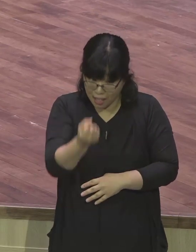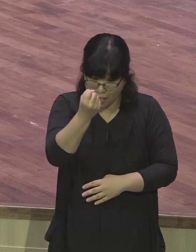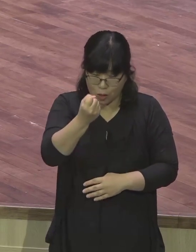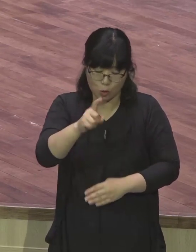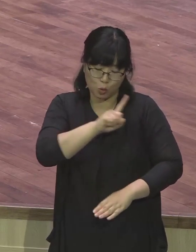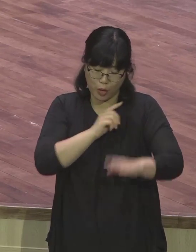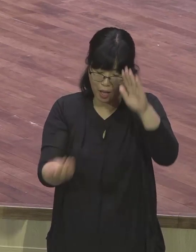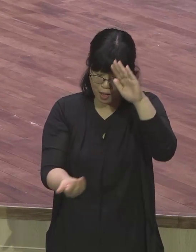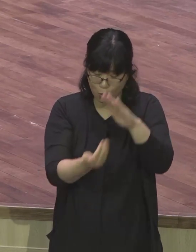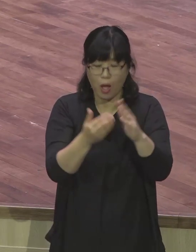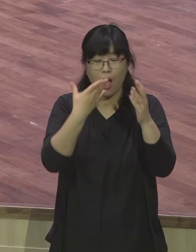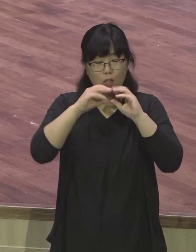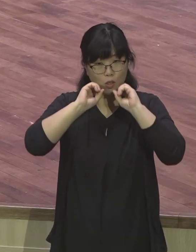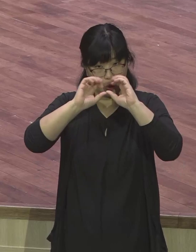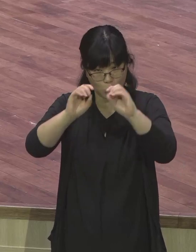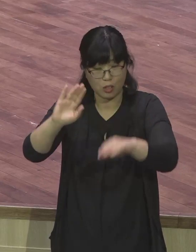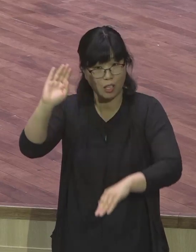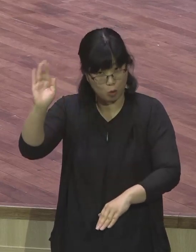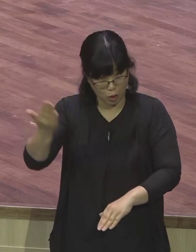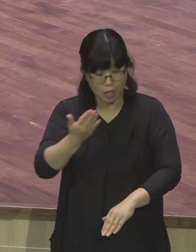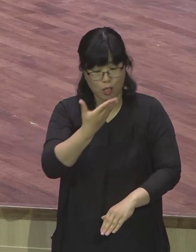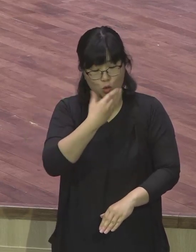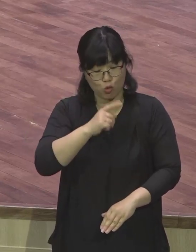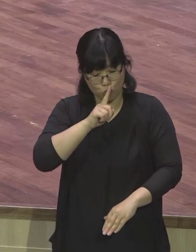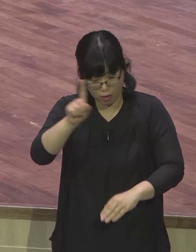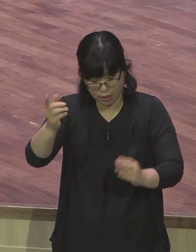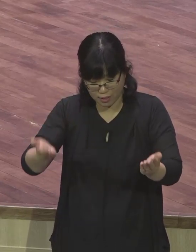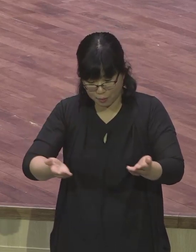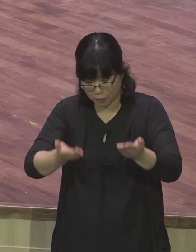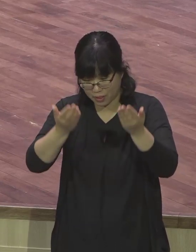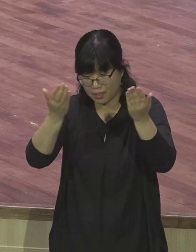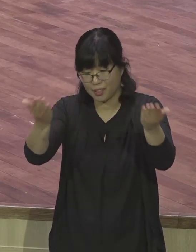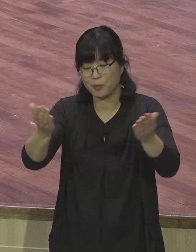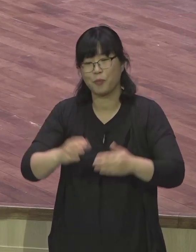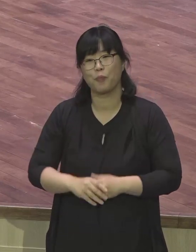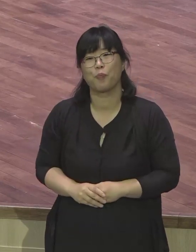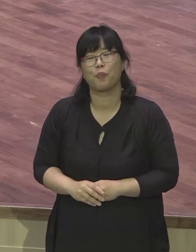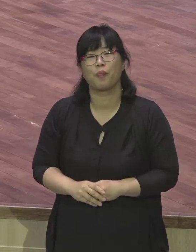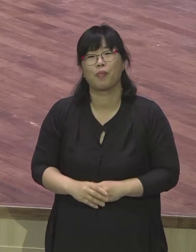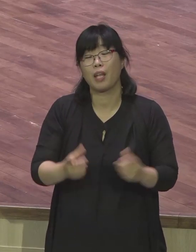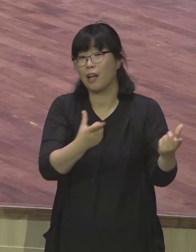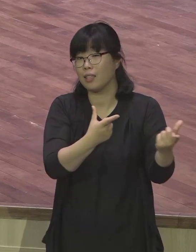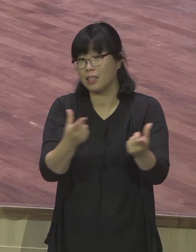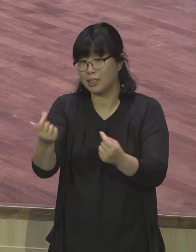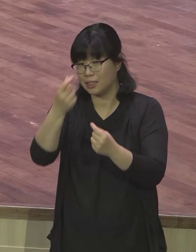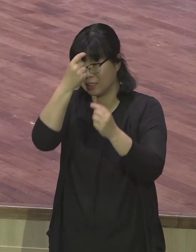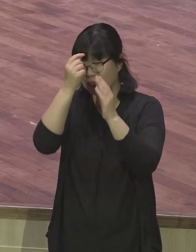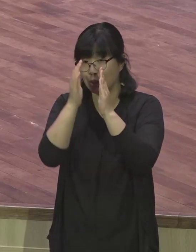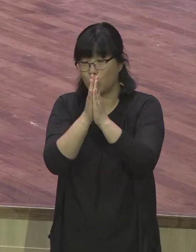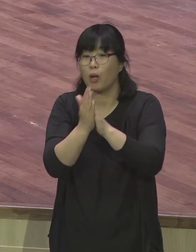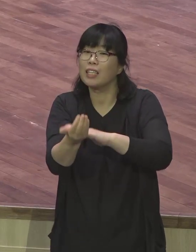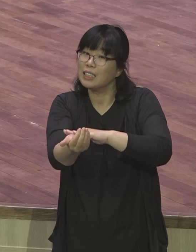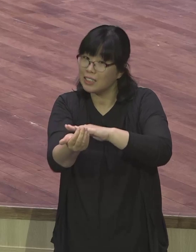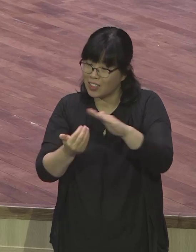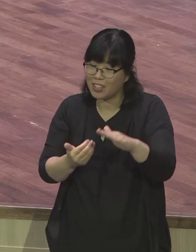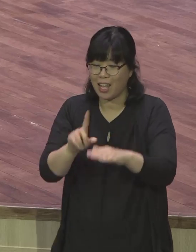이름으로 축복합니다 우리 시간에 합심해서 기도하기 이전에 나 나의 것 나의 현장이라는